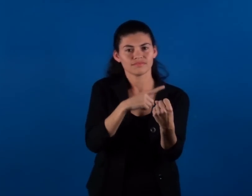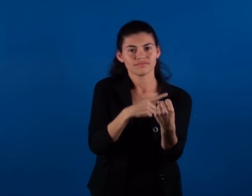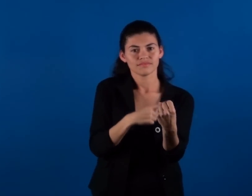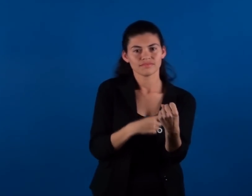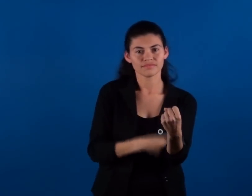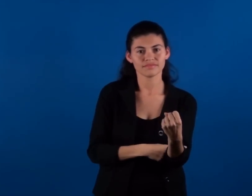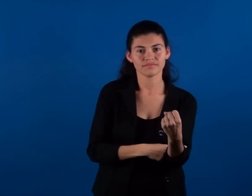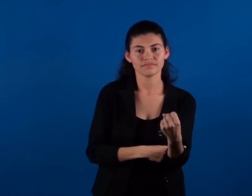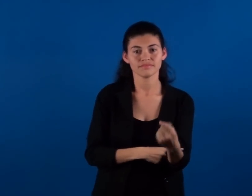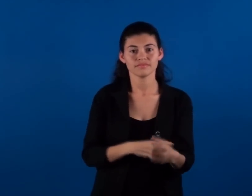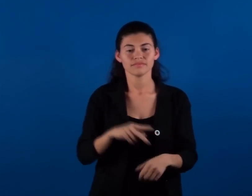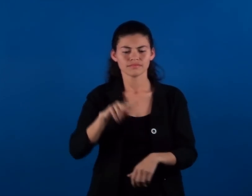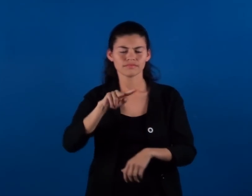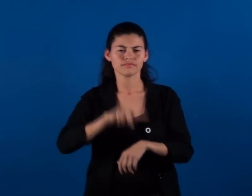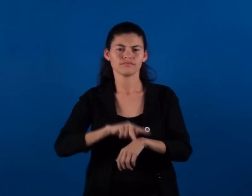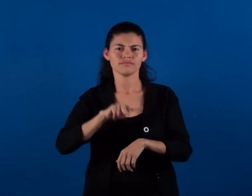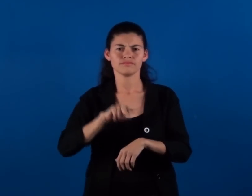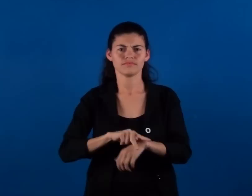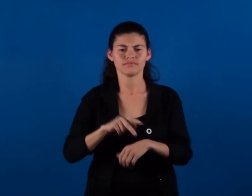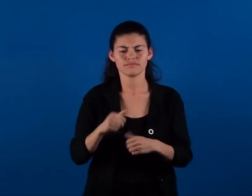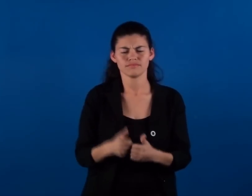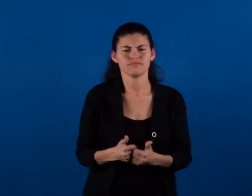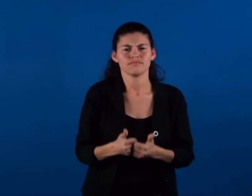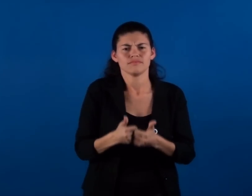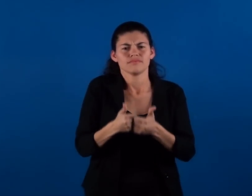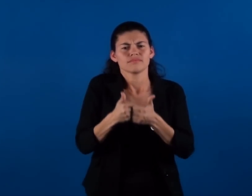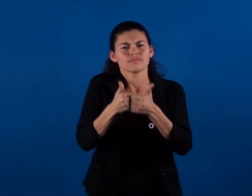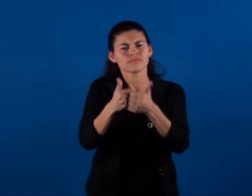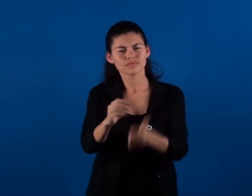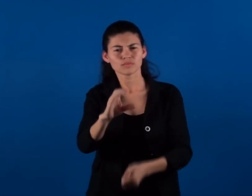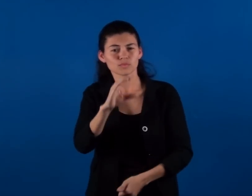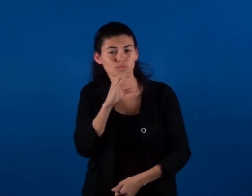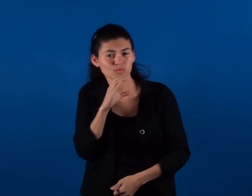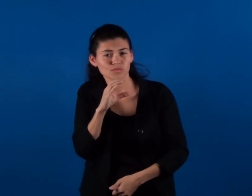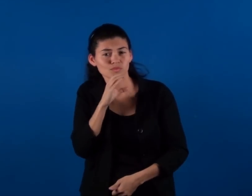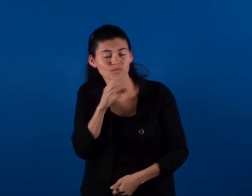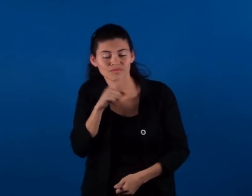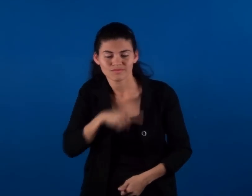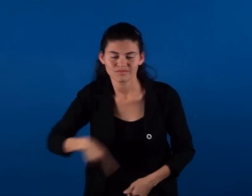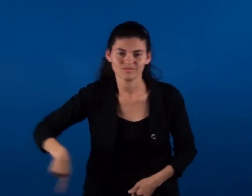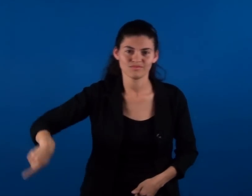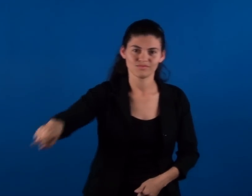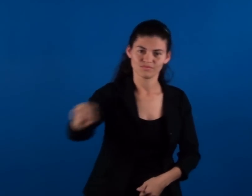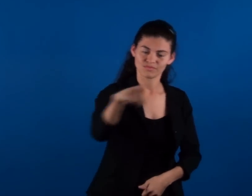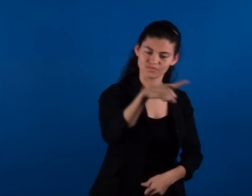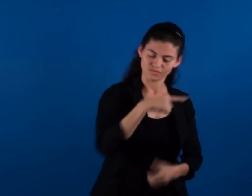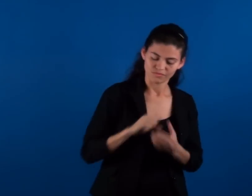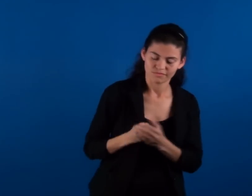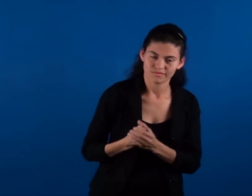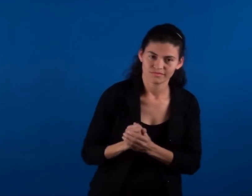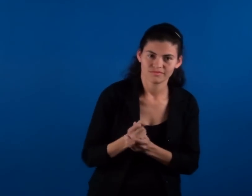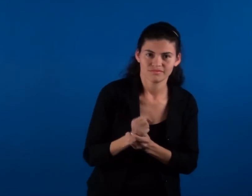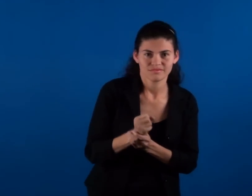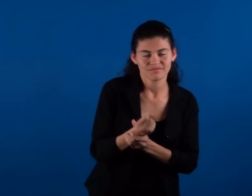podrán ver Que este país que soñamos, no es tan lejano,